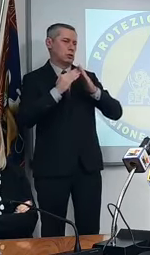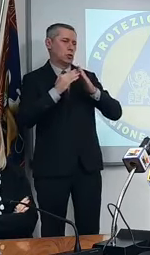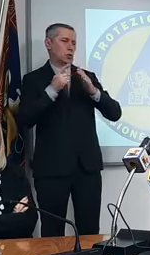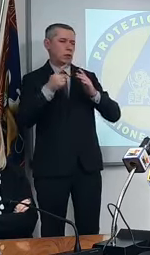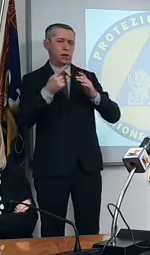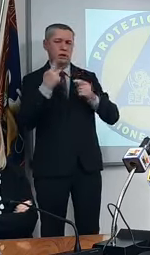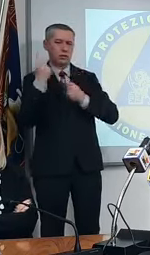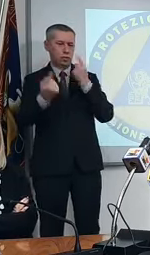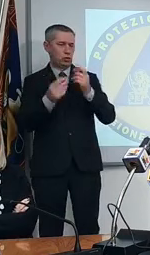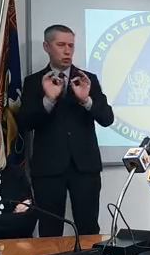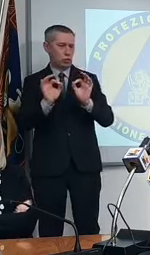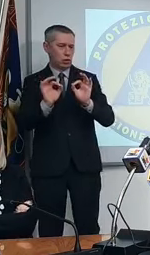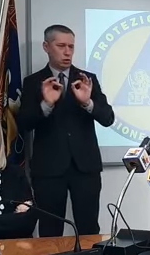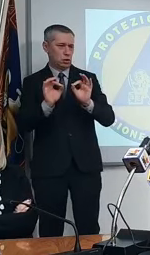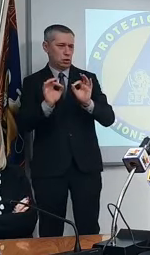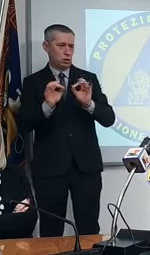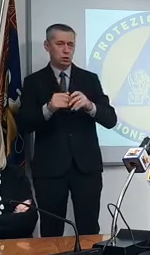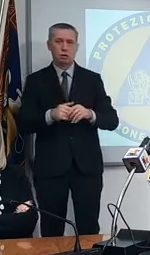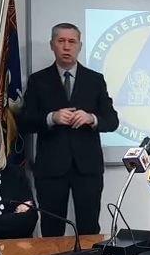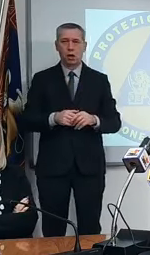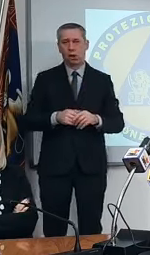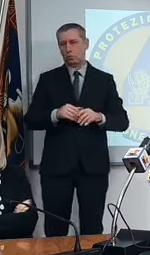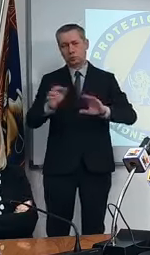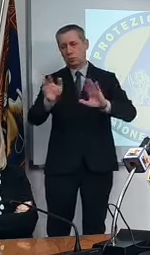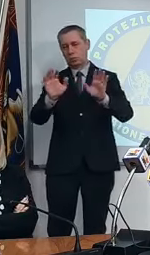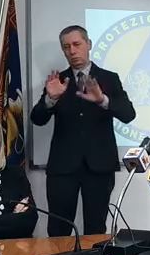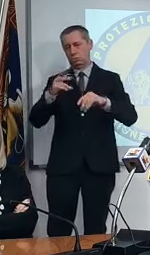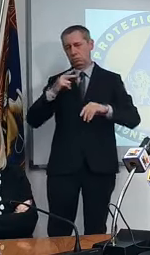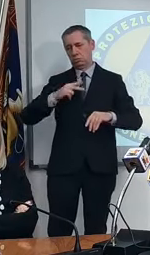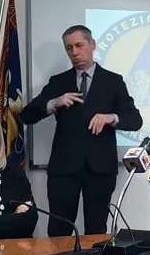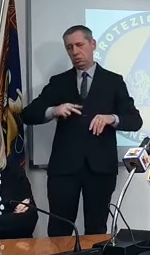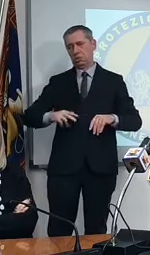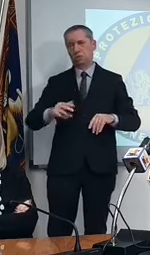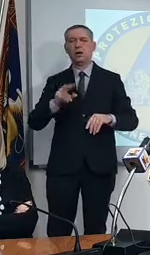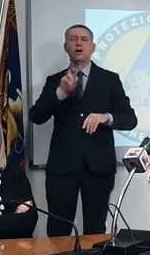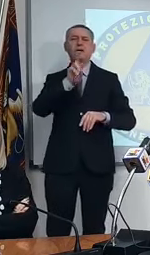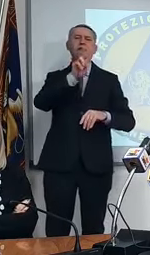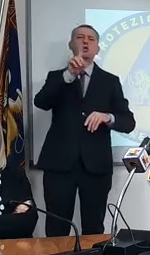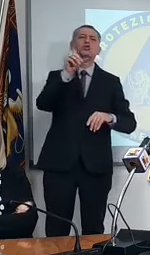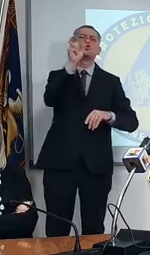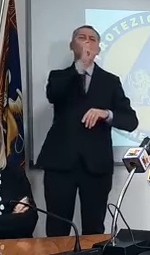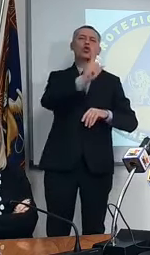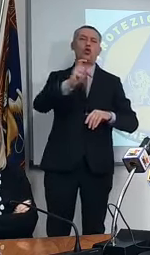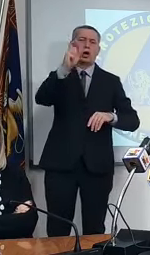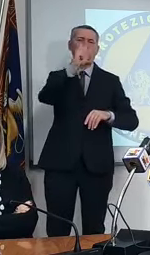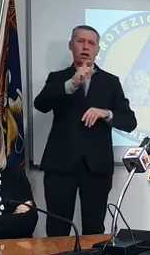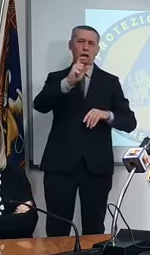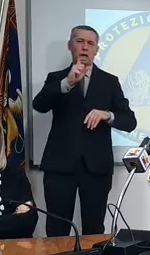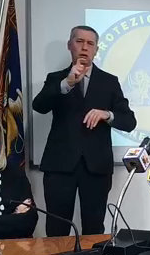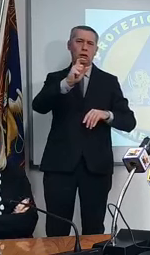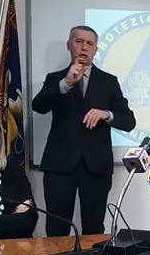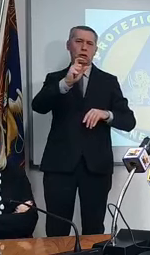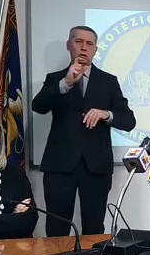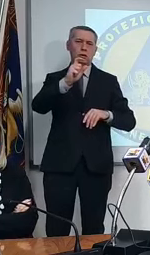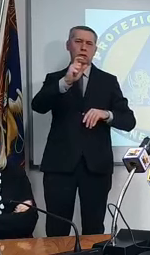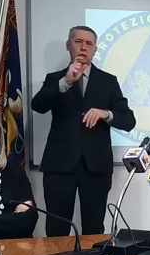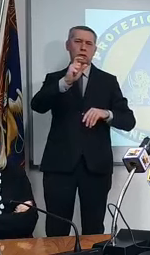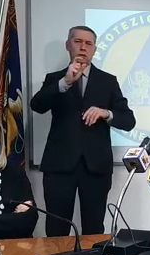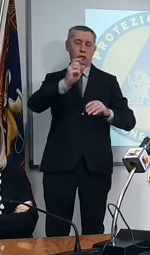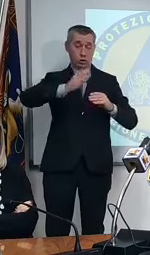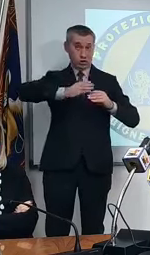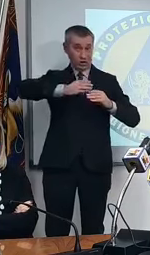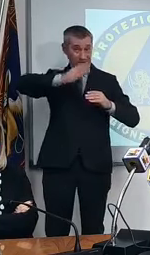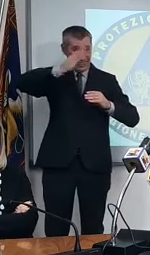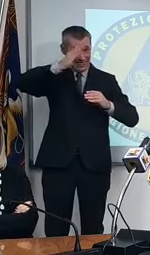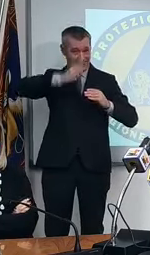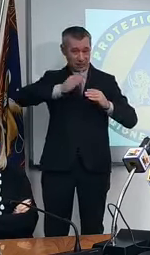tipo no la letteratura ecco tranquillizziamo i cittadini cioè i 21 giorni non è che siamo c'è